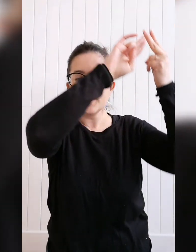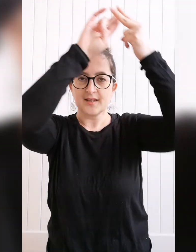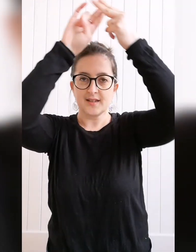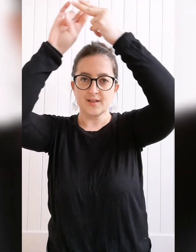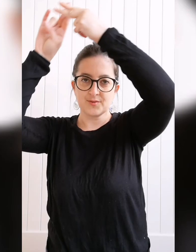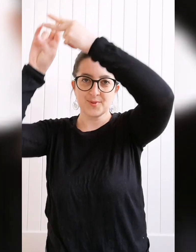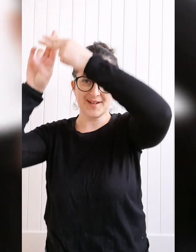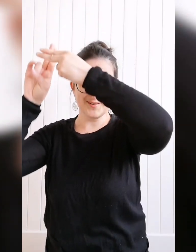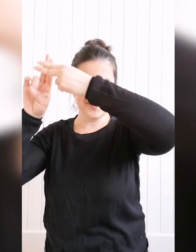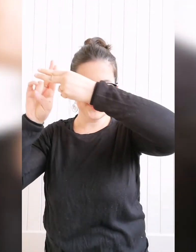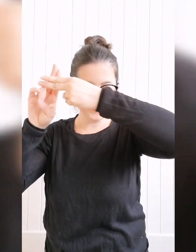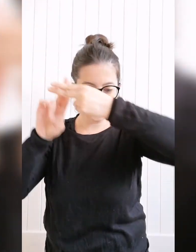Étoile.